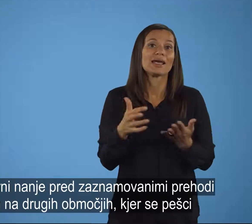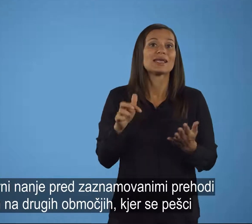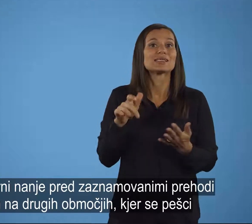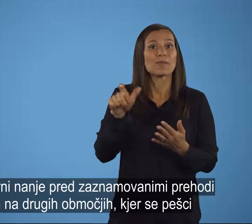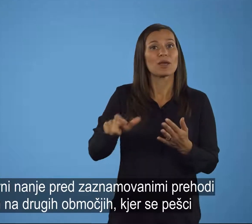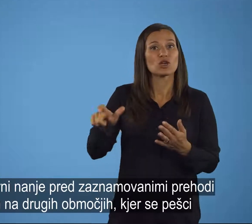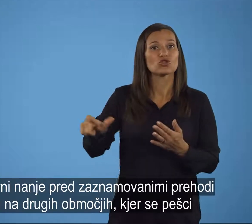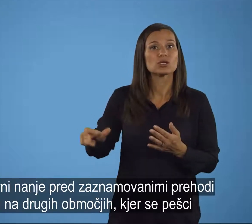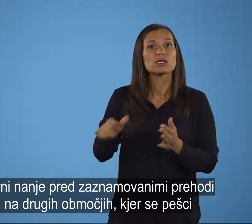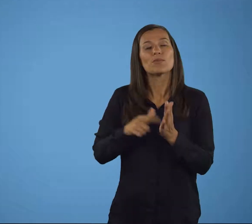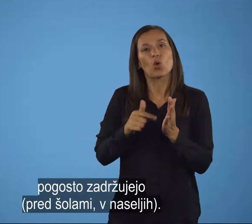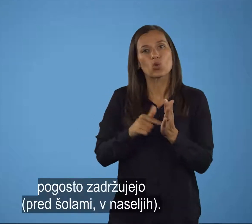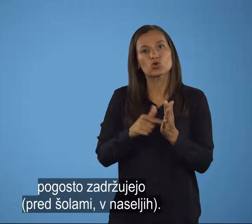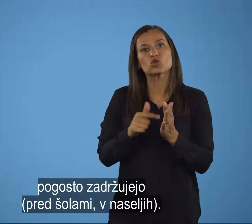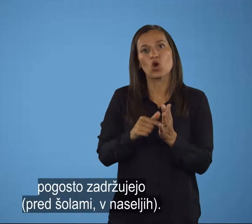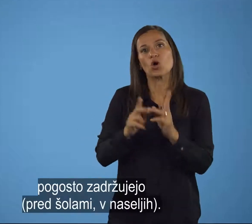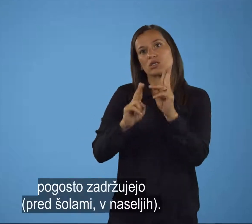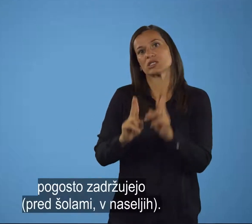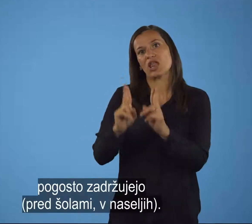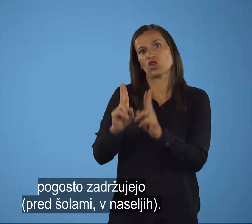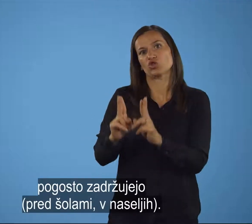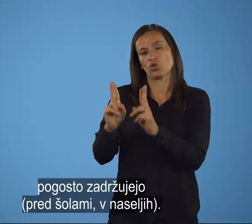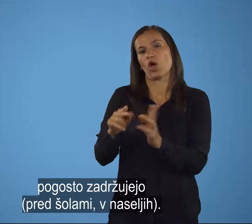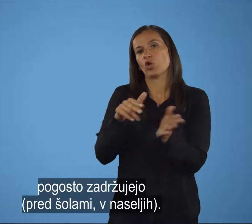zadržujejo, prečolami v naseljih.